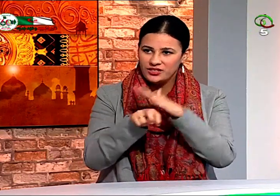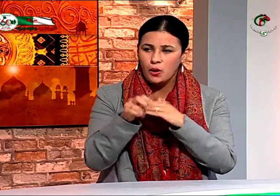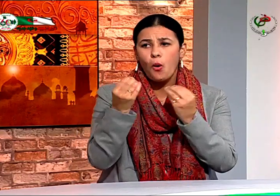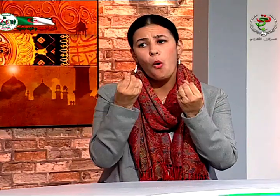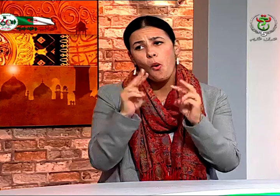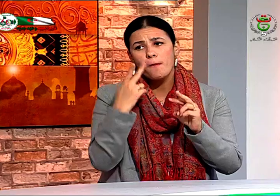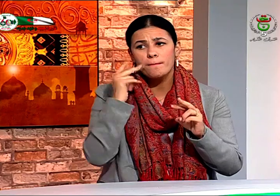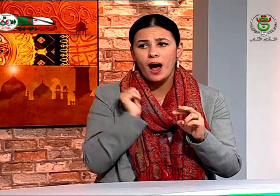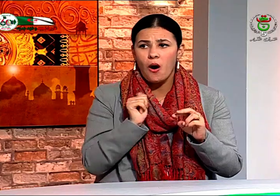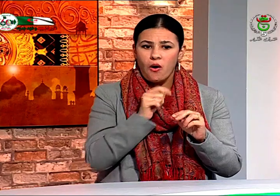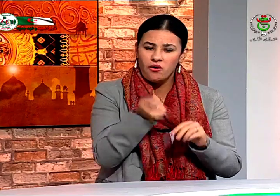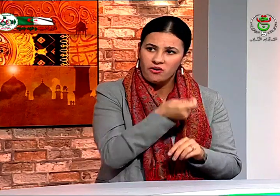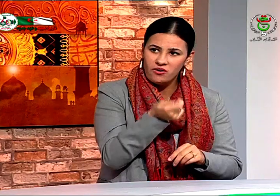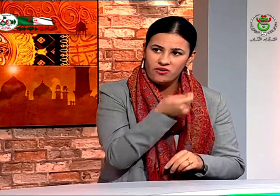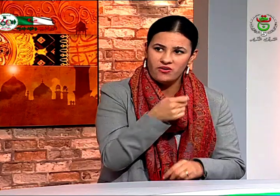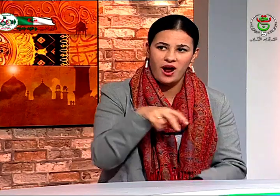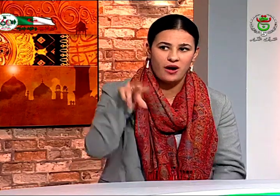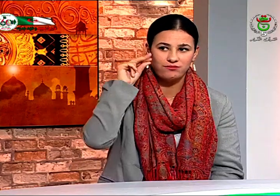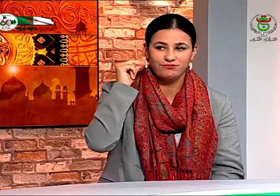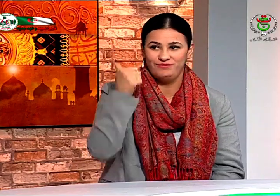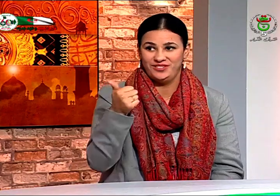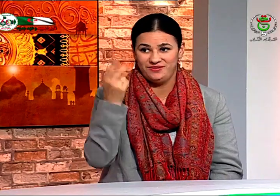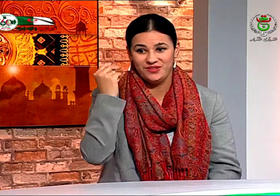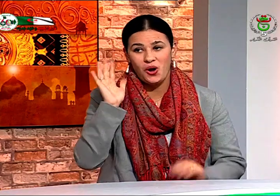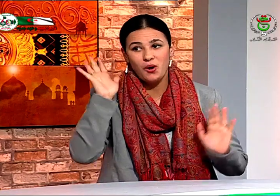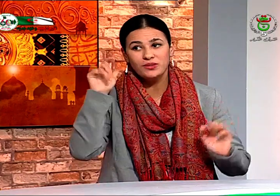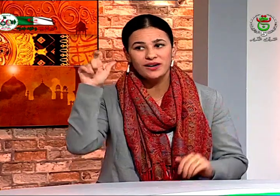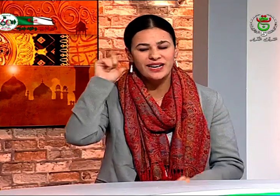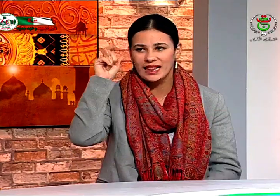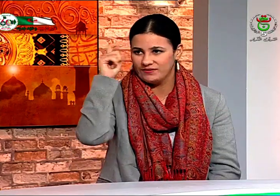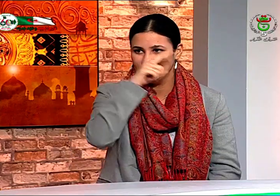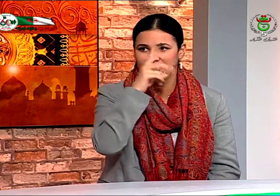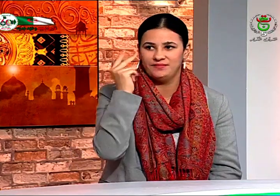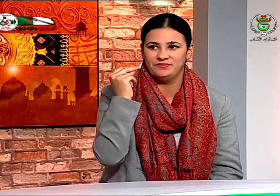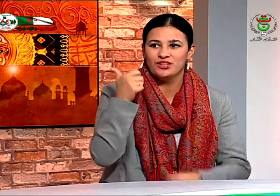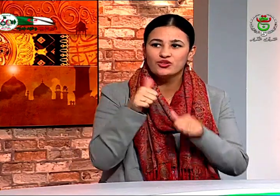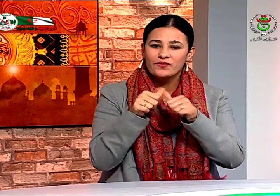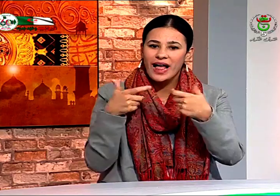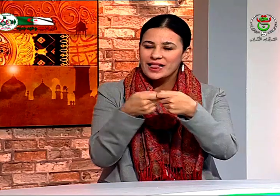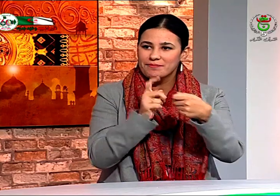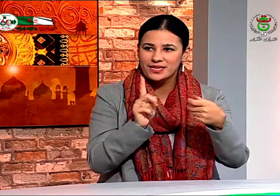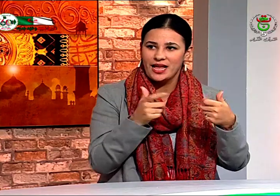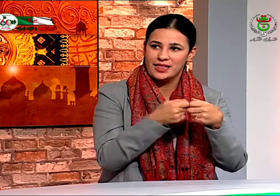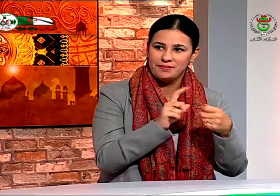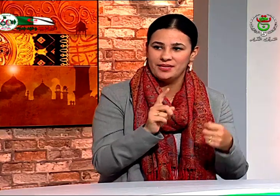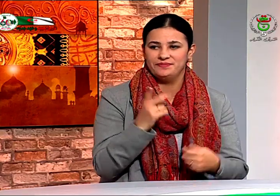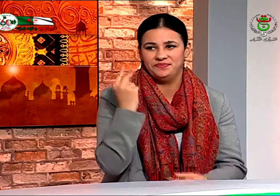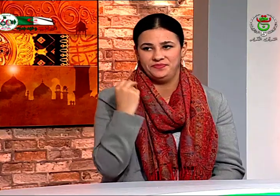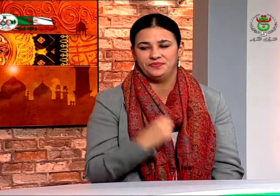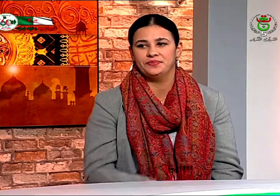نستعملها على كجميع الأطفال فكل نعم فكل طفل خاص في طريقة التعامل هناك طرق